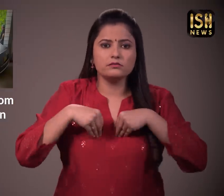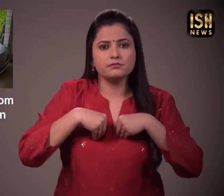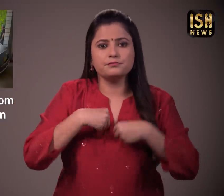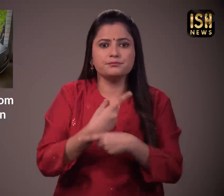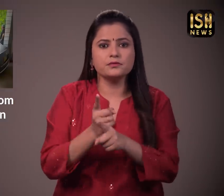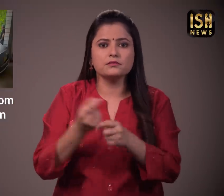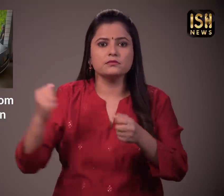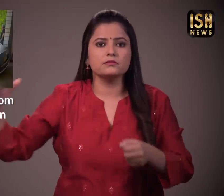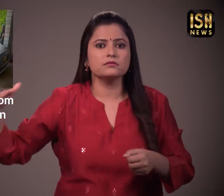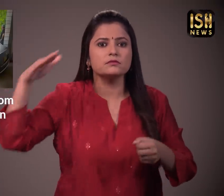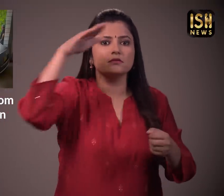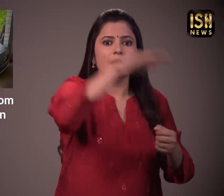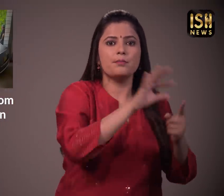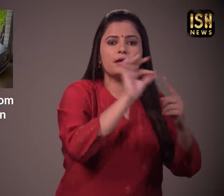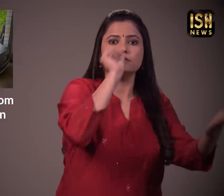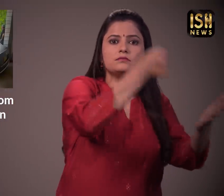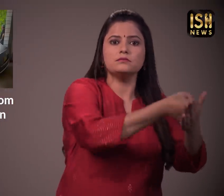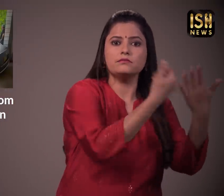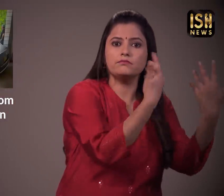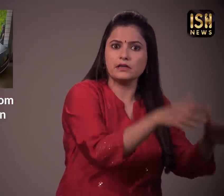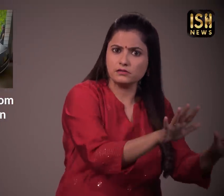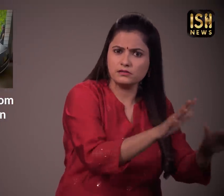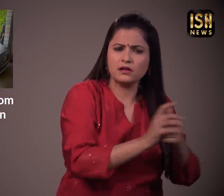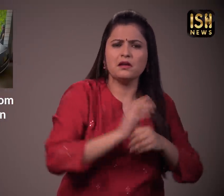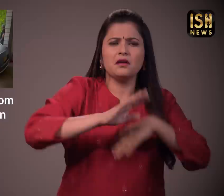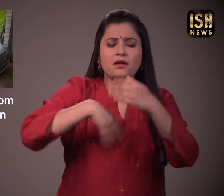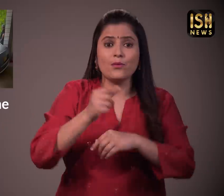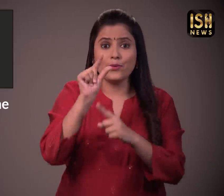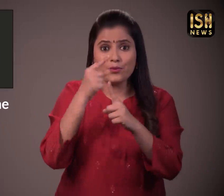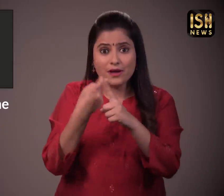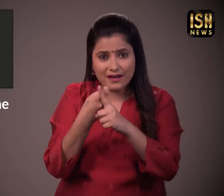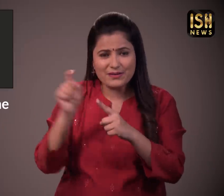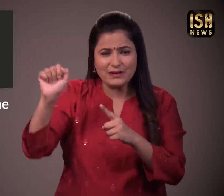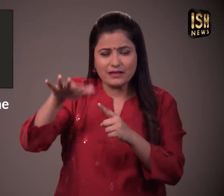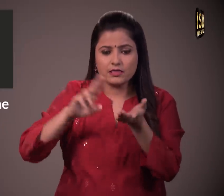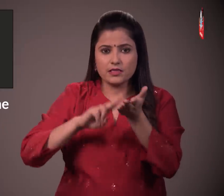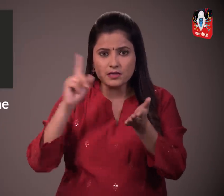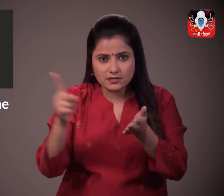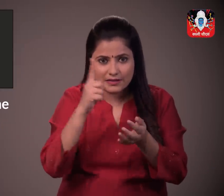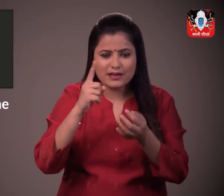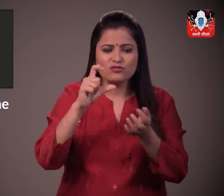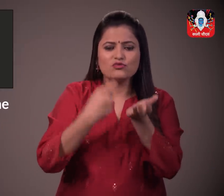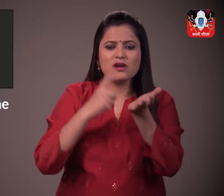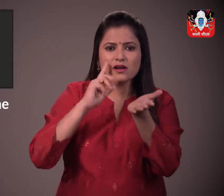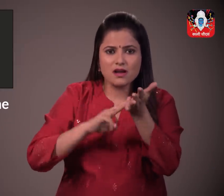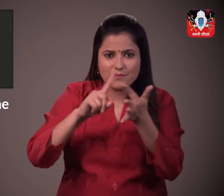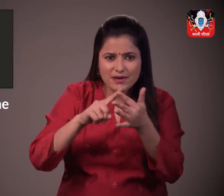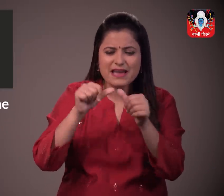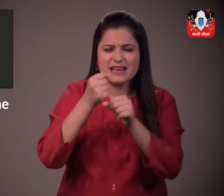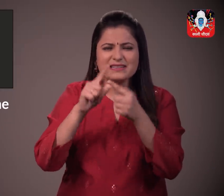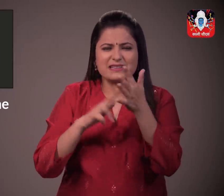पाकिस्तान लाया गया था UK National Crime Agency को सूचना मिली की कार पाकिस्तान में है